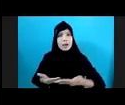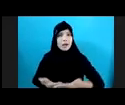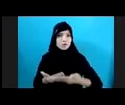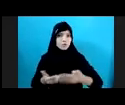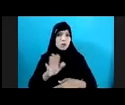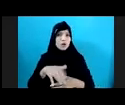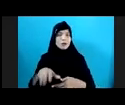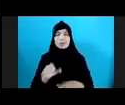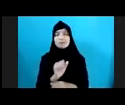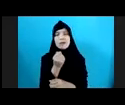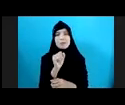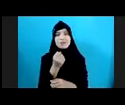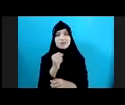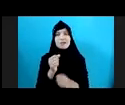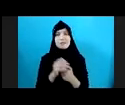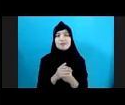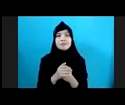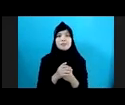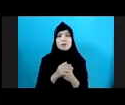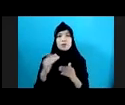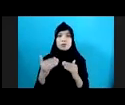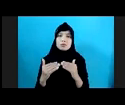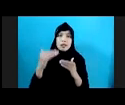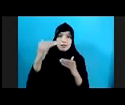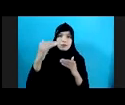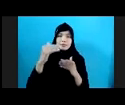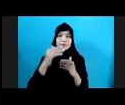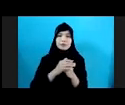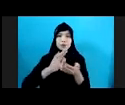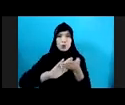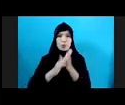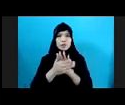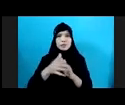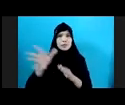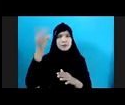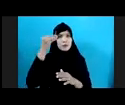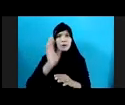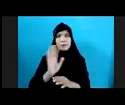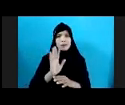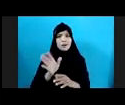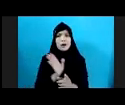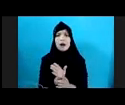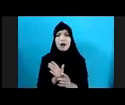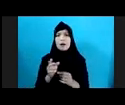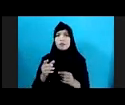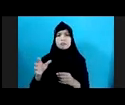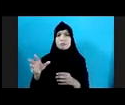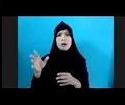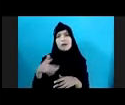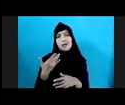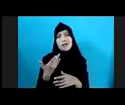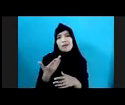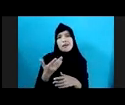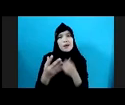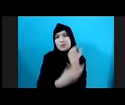Untuk Keluarga Lalu Di Level Yang Lebih Makro Komunitas Juga Tidak Paham Tidak Peduli Lagi Soal Kemiskinan Dan Usaya Law